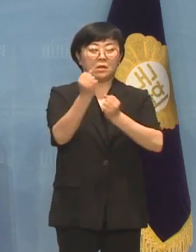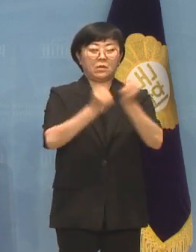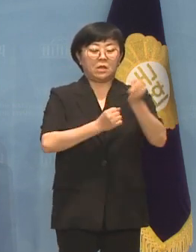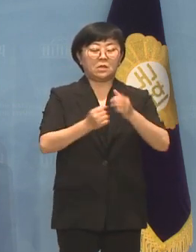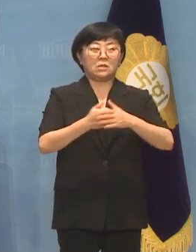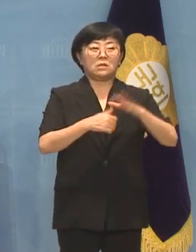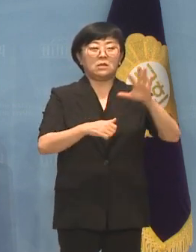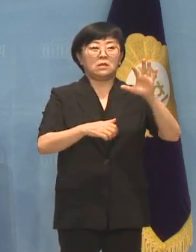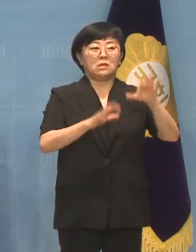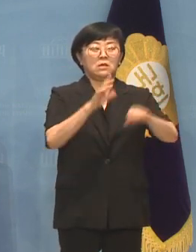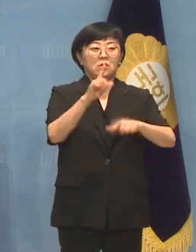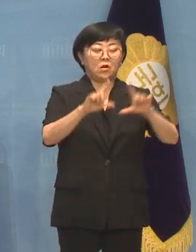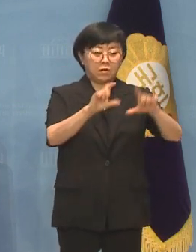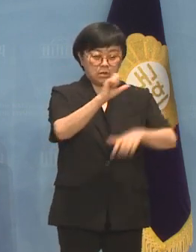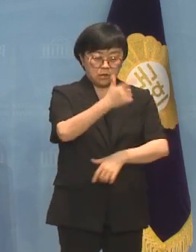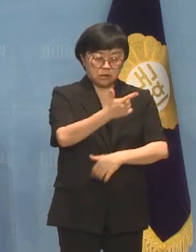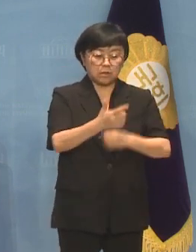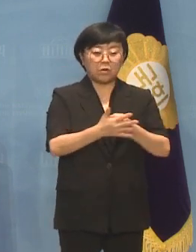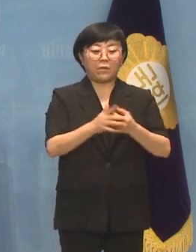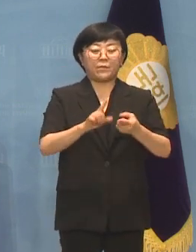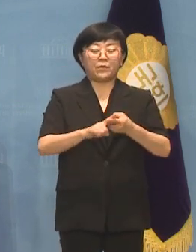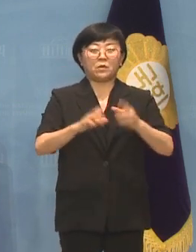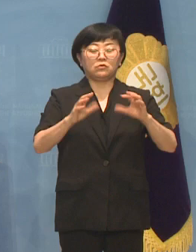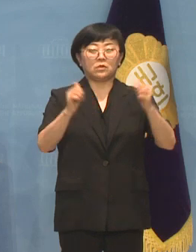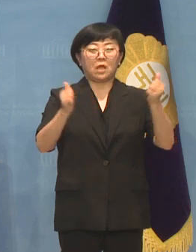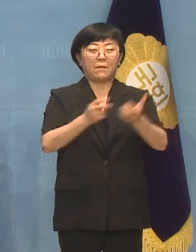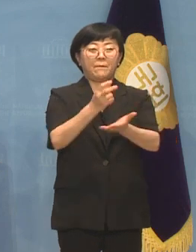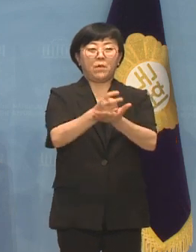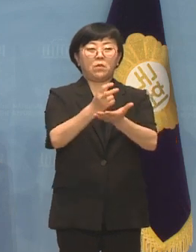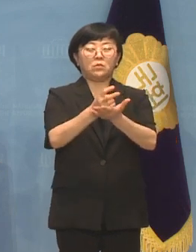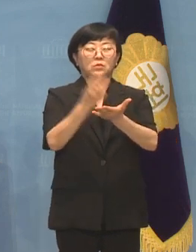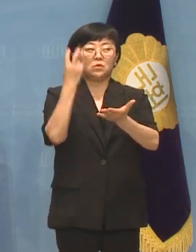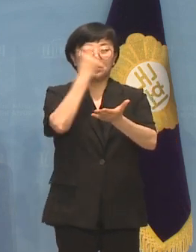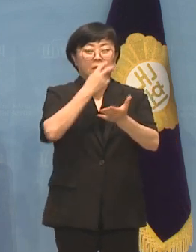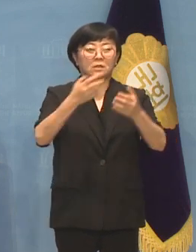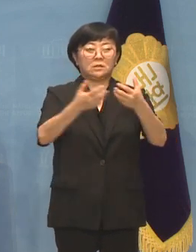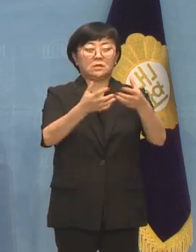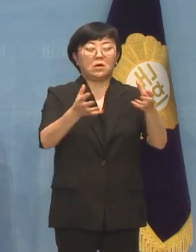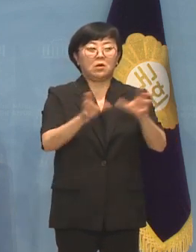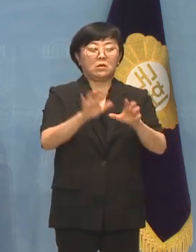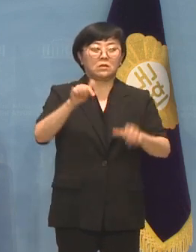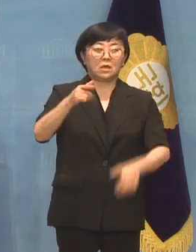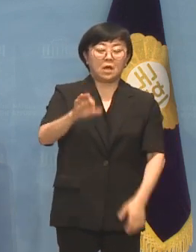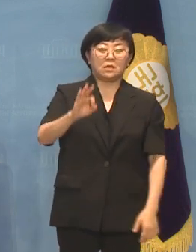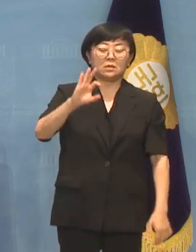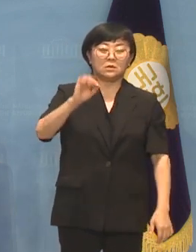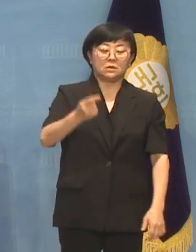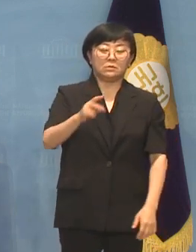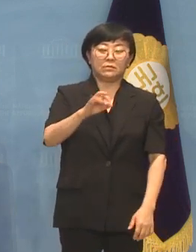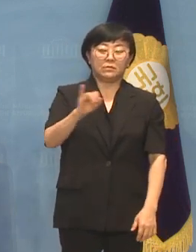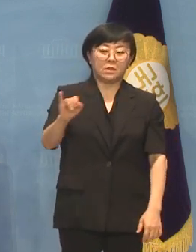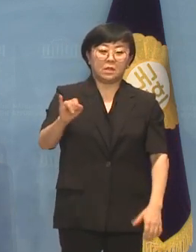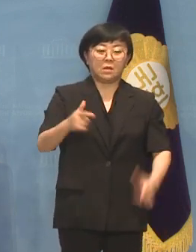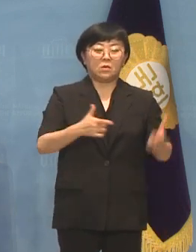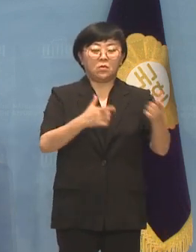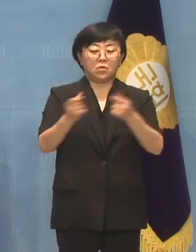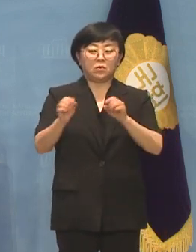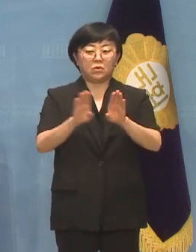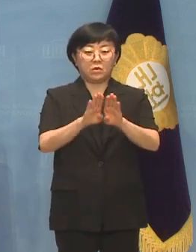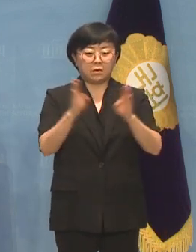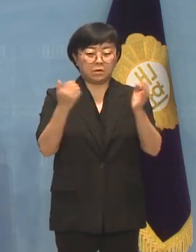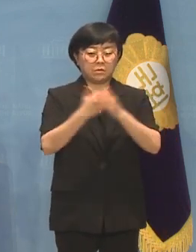내일 오전 10시에는 국회 입법조사처 및 강은미, 윤후덕 의원 등이 공동주최하는